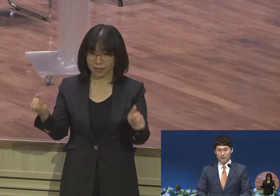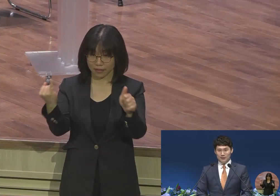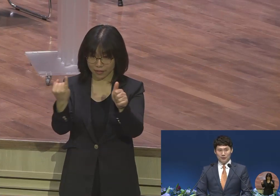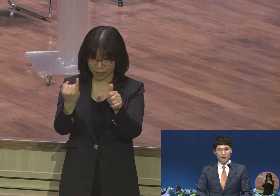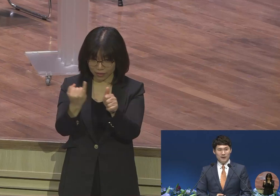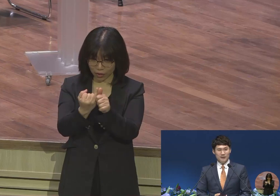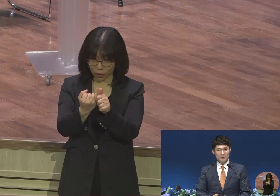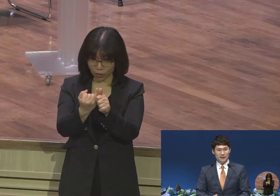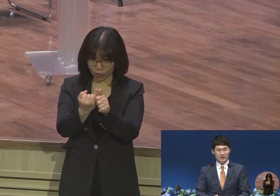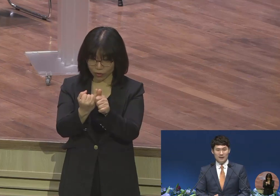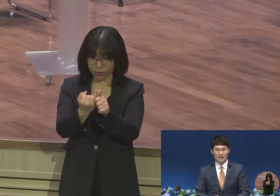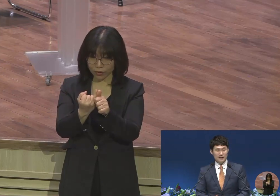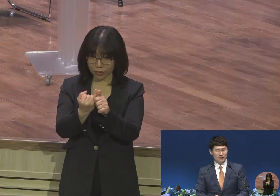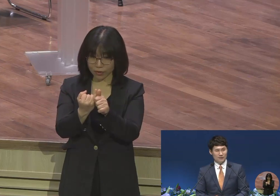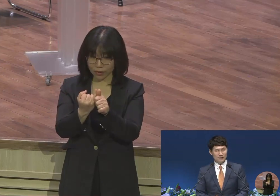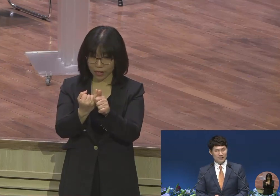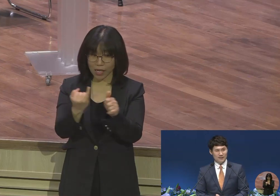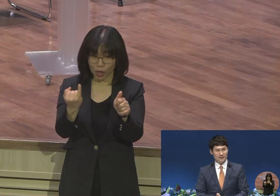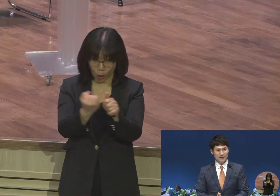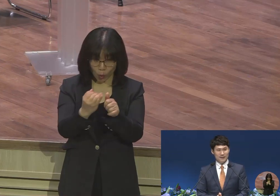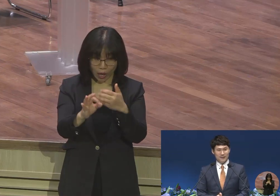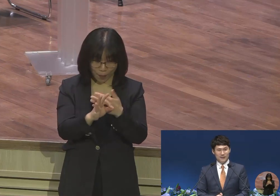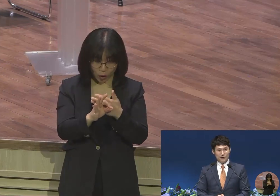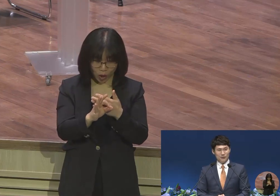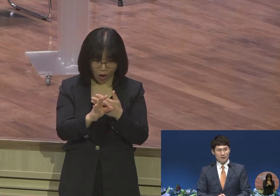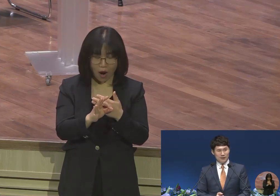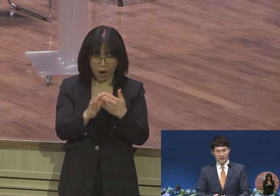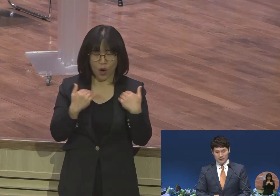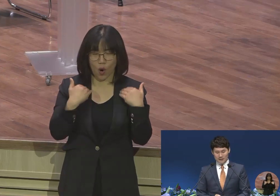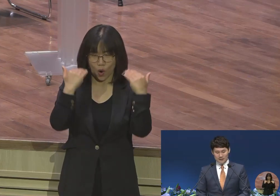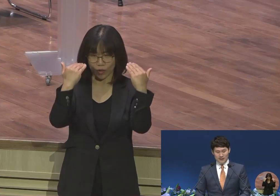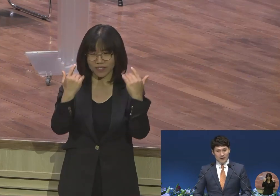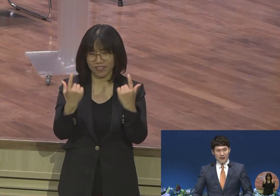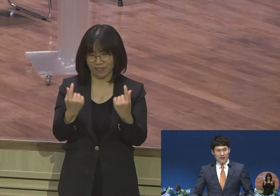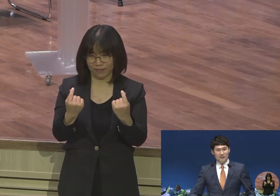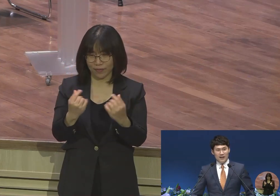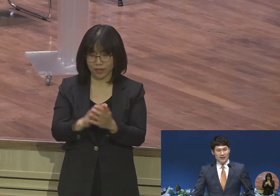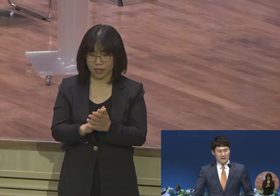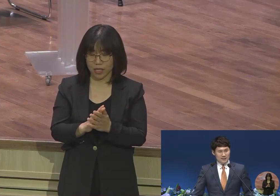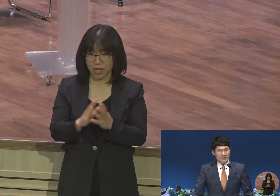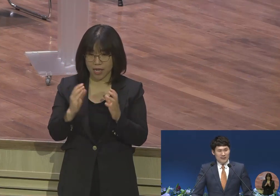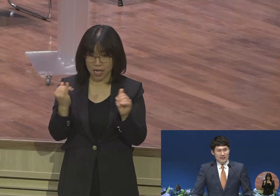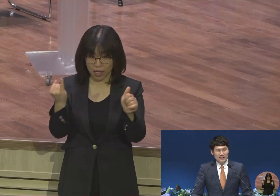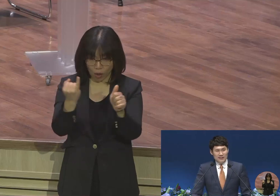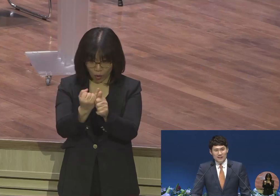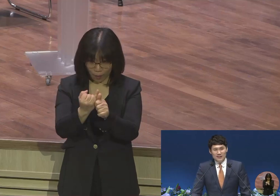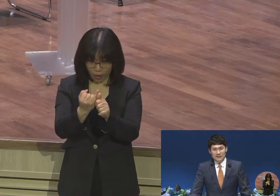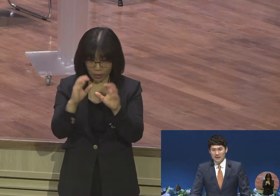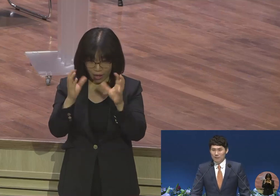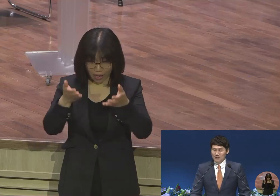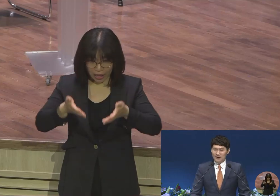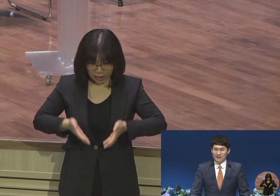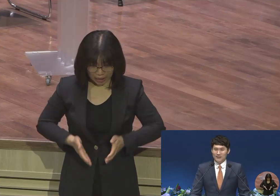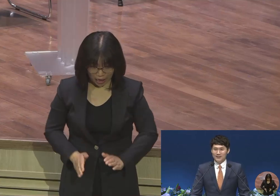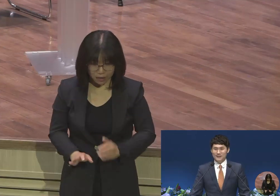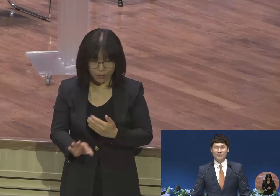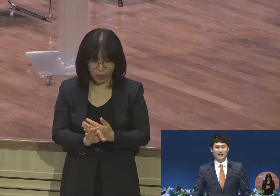결혼해야지 인간된다고 얘기하던데 결혼하고 나니까 애를 낳아야지 자식이 생겨야지 사람 된다 그 말이